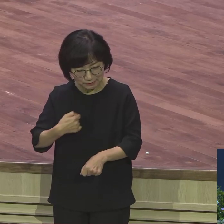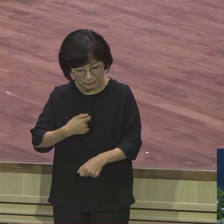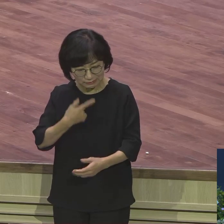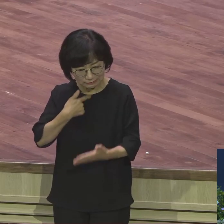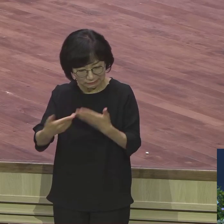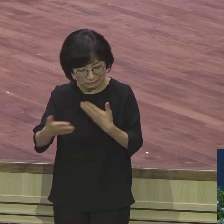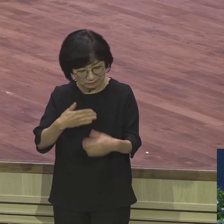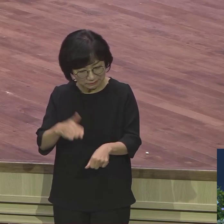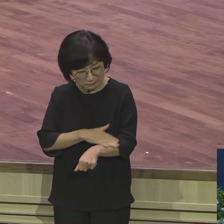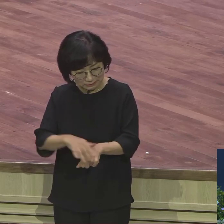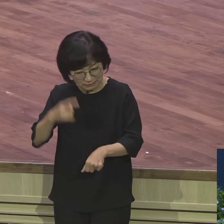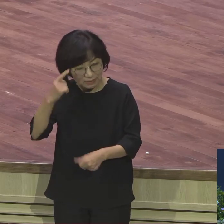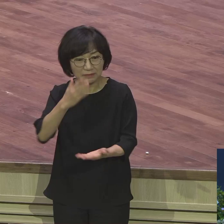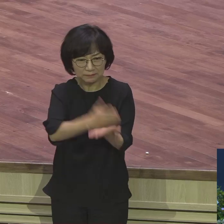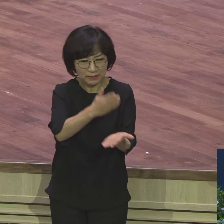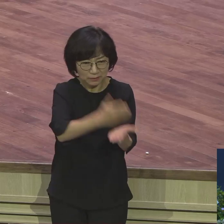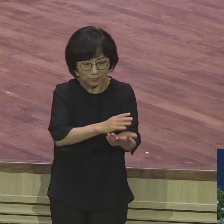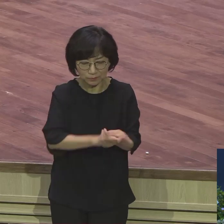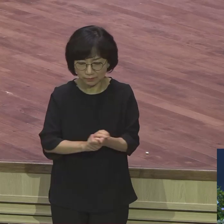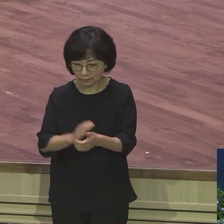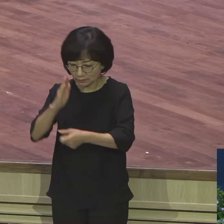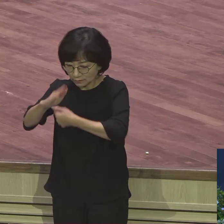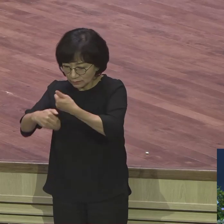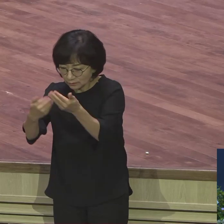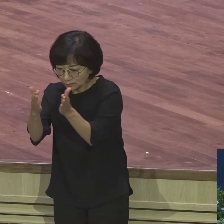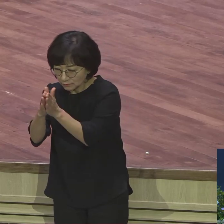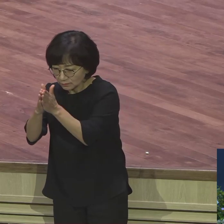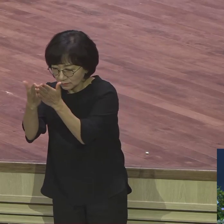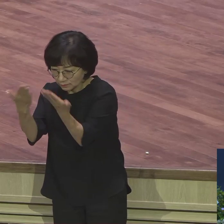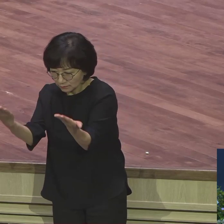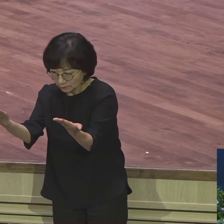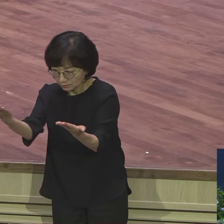성경에 비추어서 빨리 틀 바꾸시기 바랍니다.